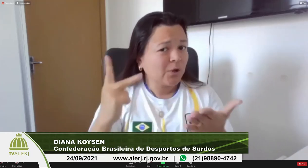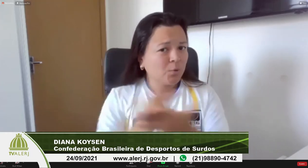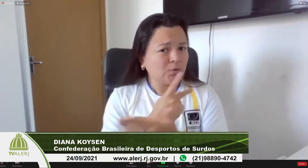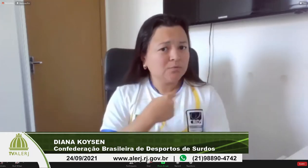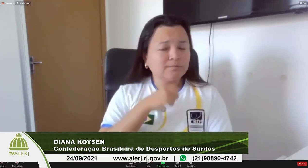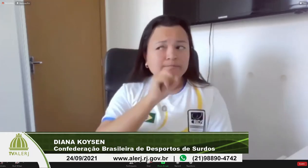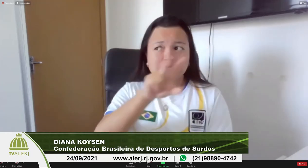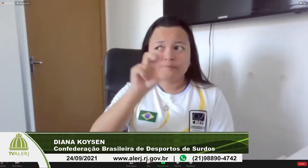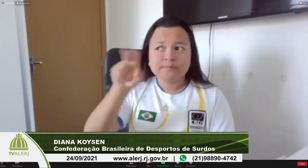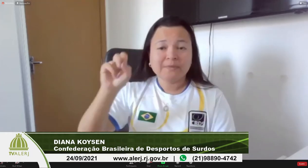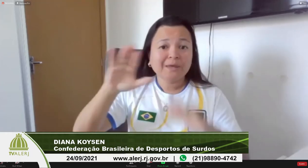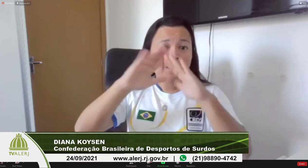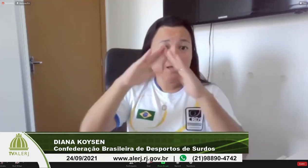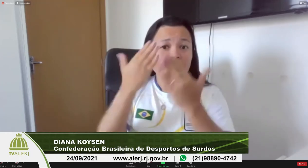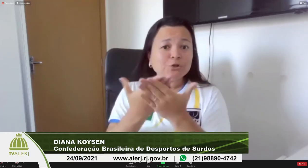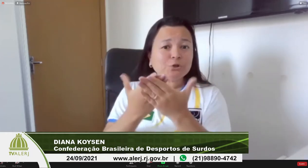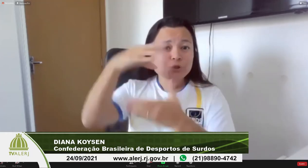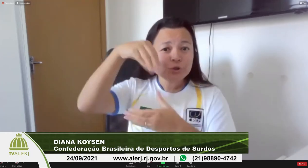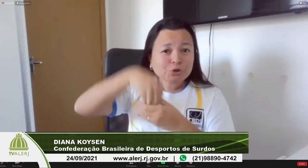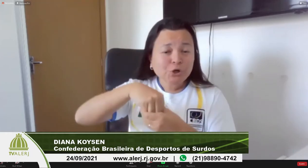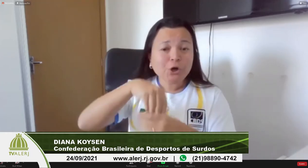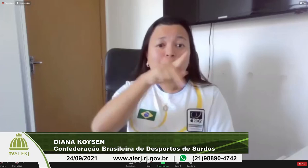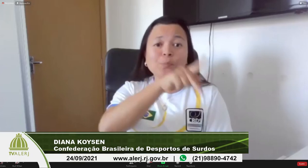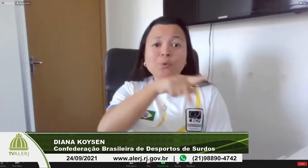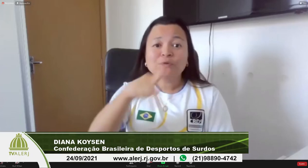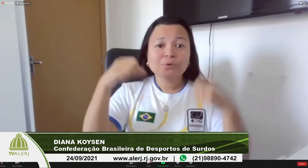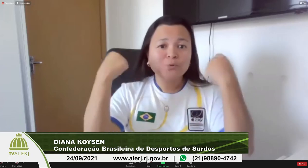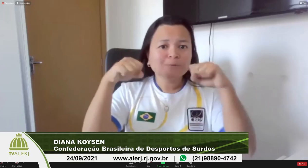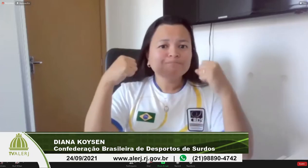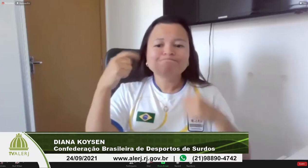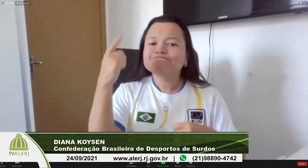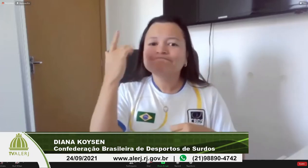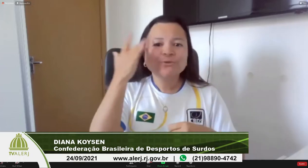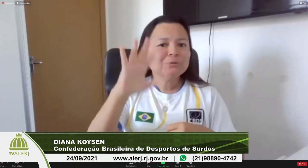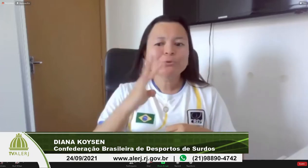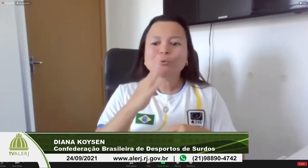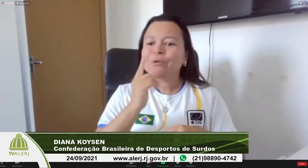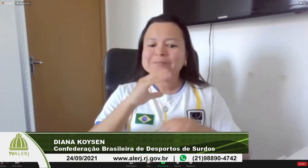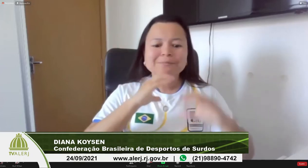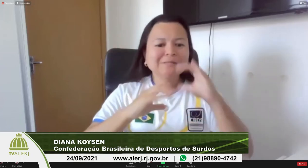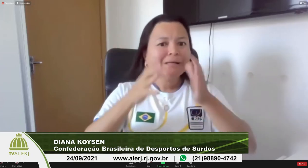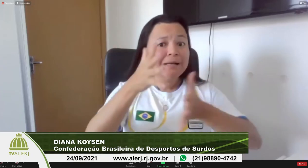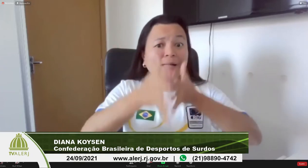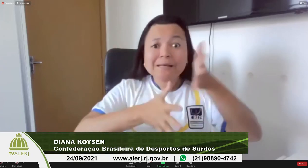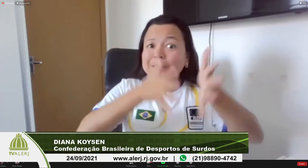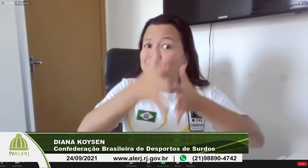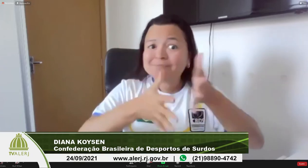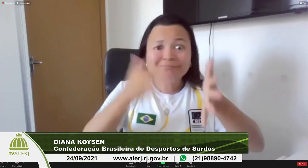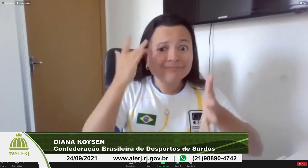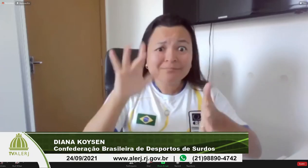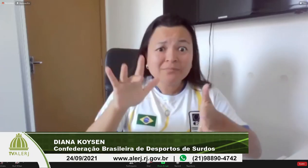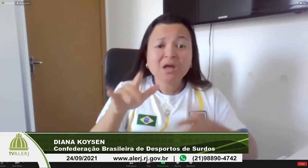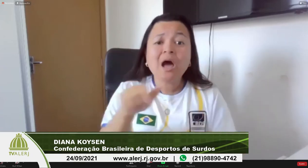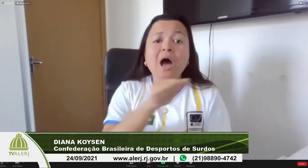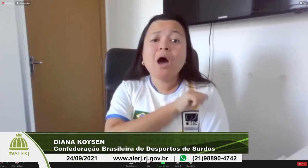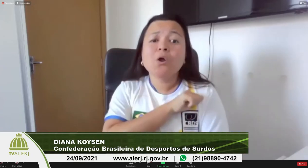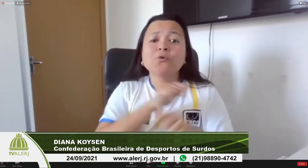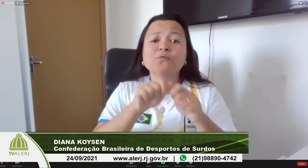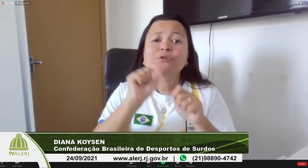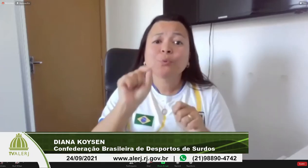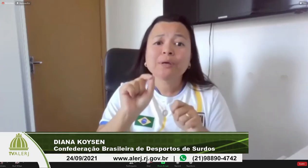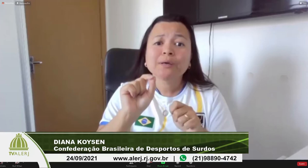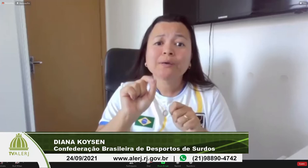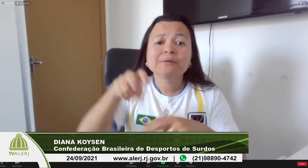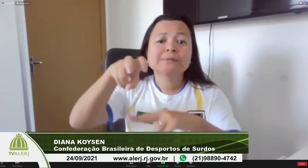importante essa questão de comunicação só pra exemplificar aconteceu comigo a gente tem experiência